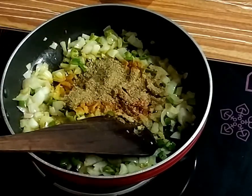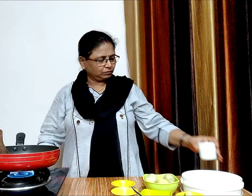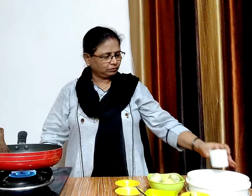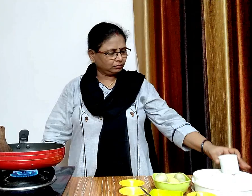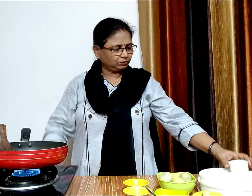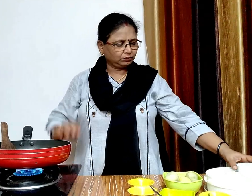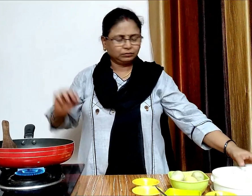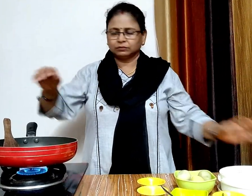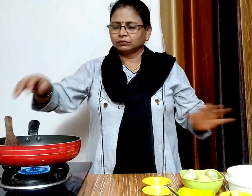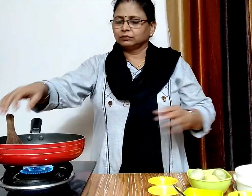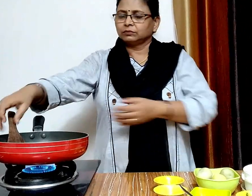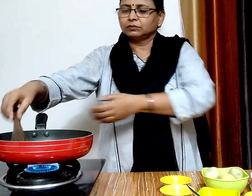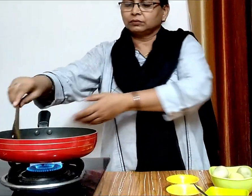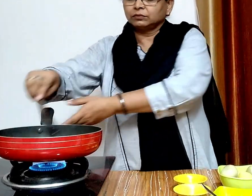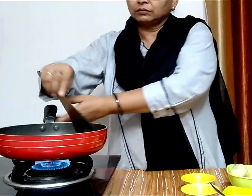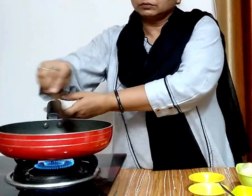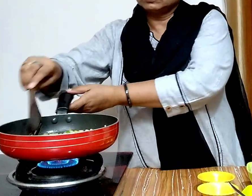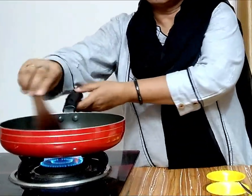डाल कर सभी को अच्छे से मिला लेंगे